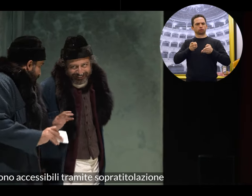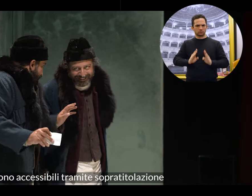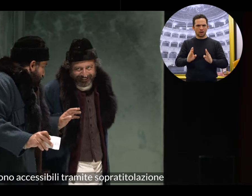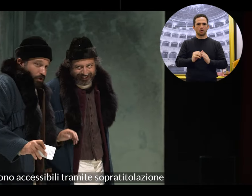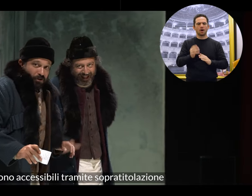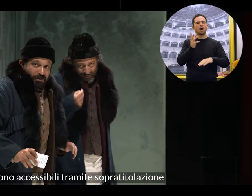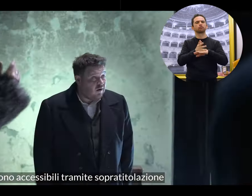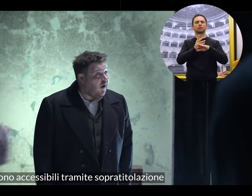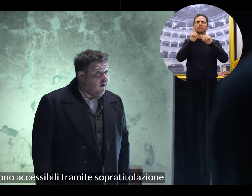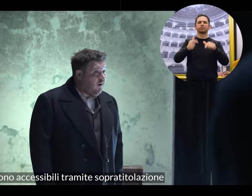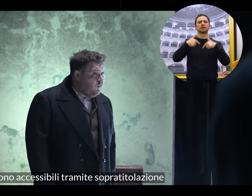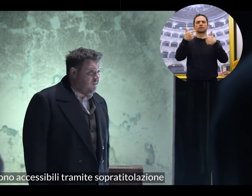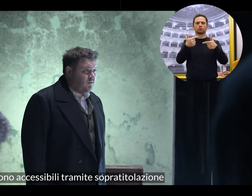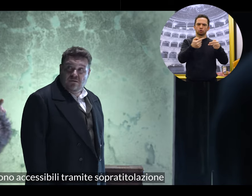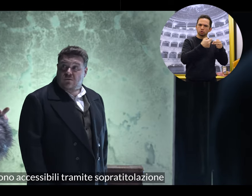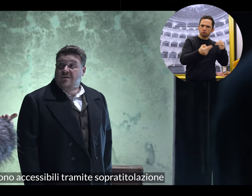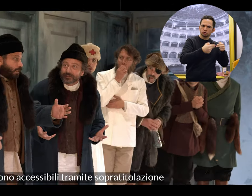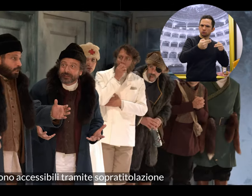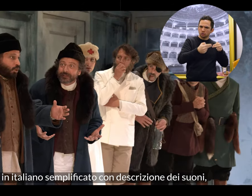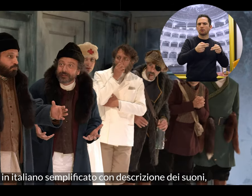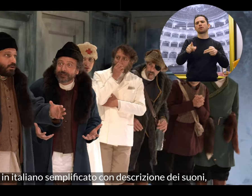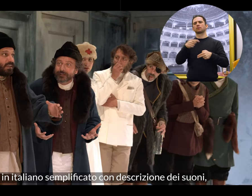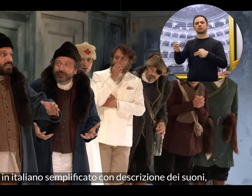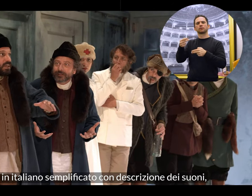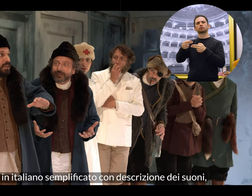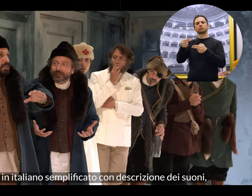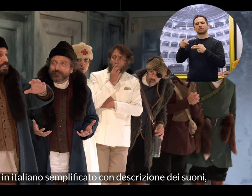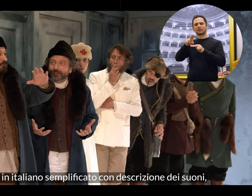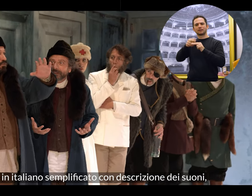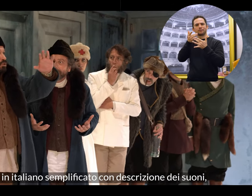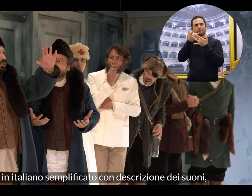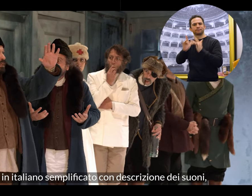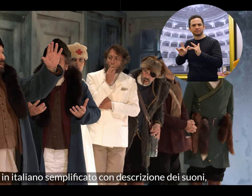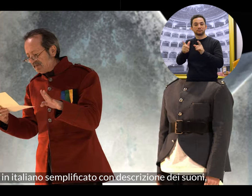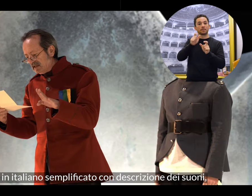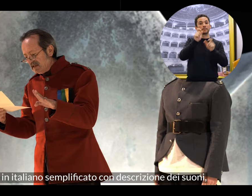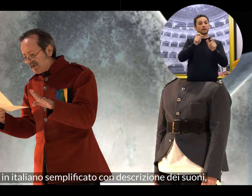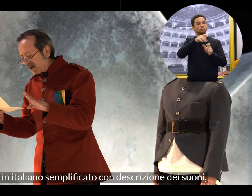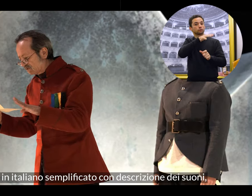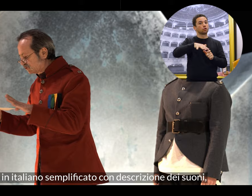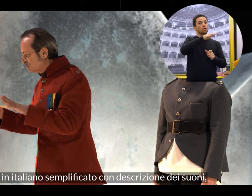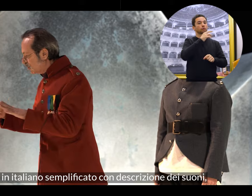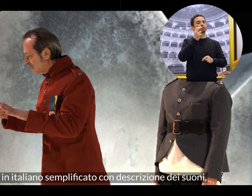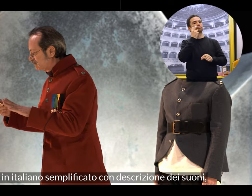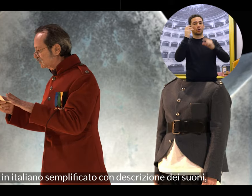accessibili tramite sopratitolazione in italiano e in italiano semplificato con descrizione dei suoni,